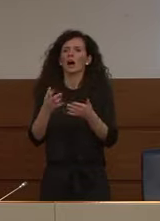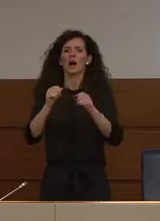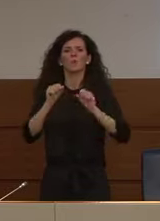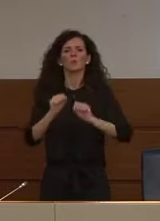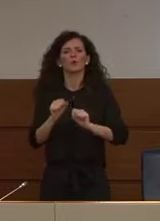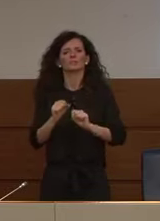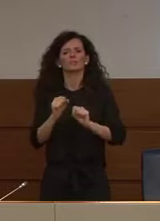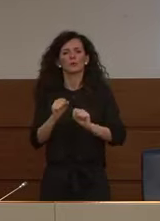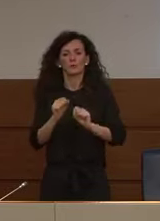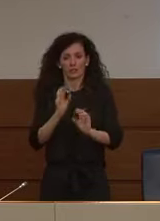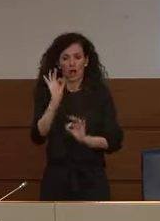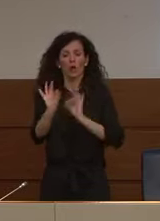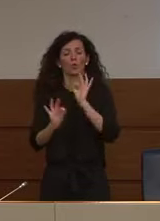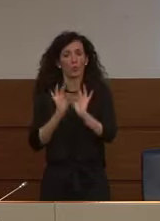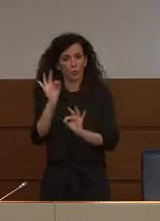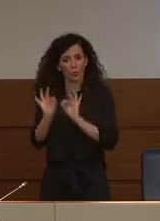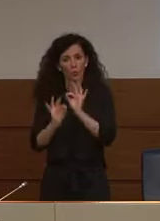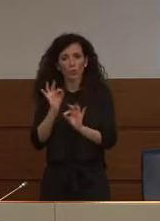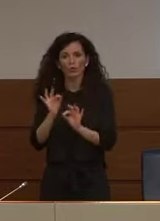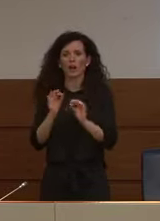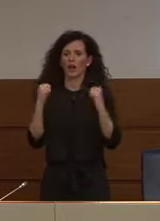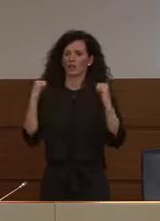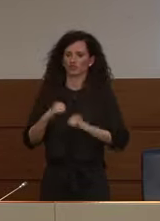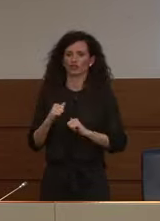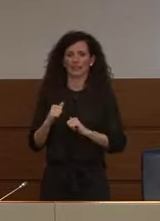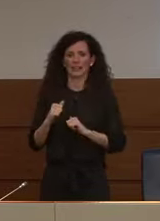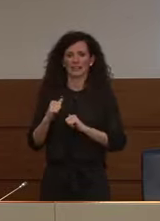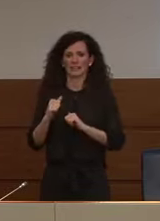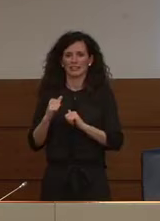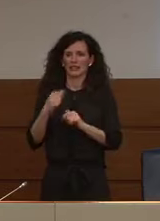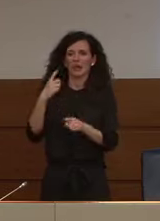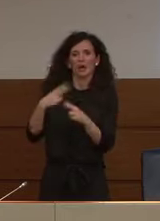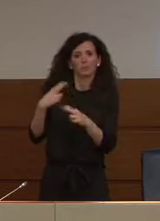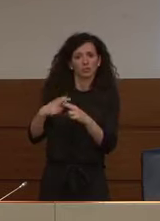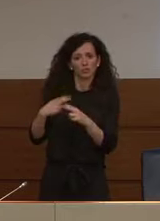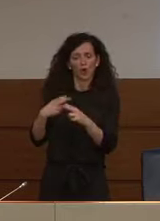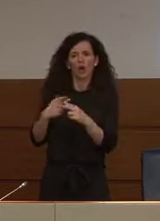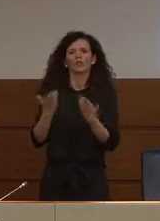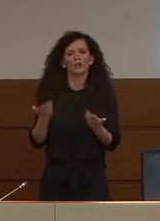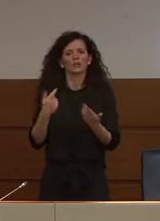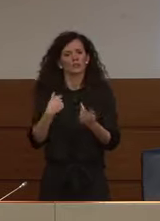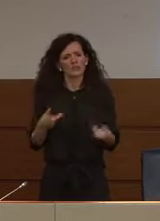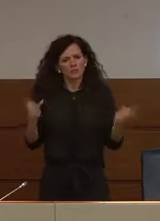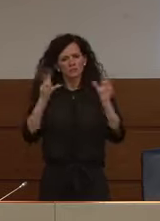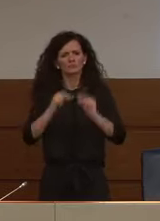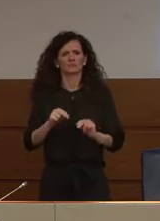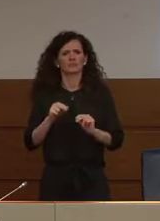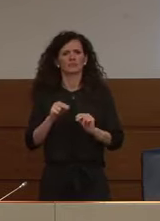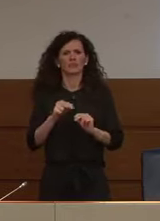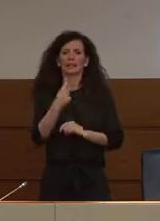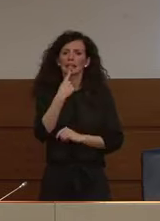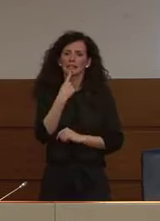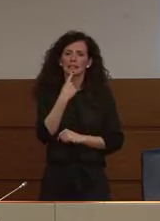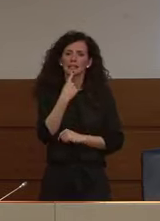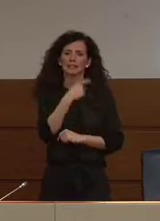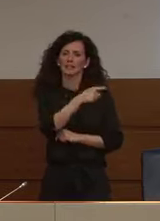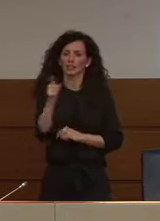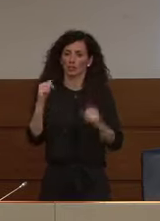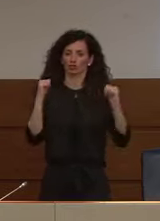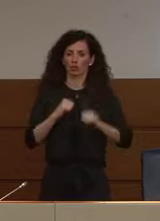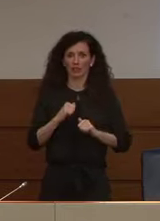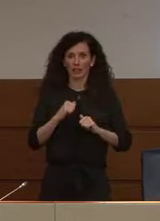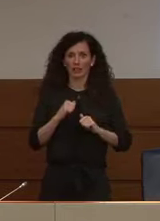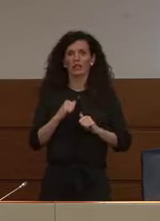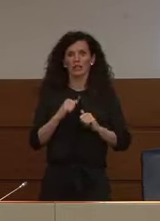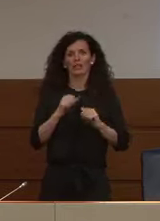curare i nostri concittadini, quindi voglio rinnovare questo invito a recarsi nelle strutture